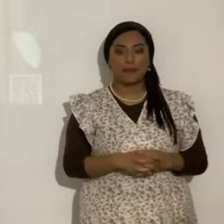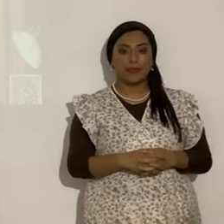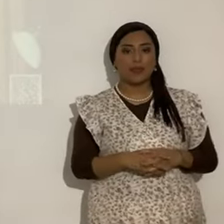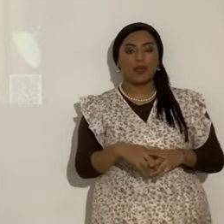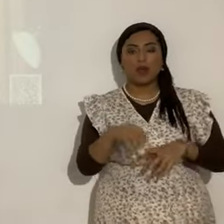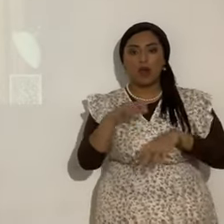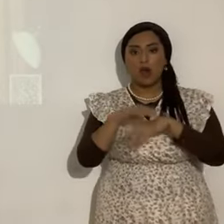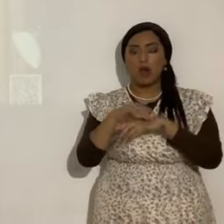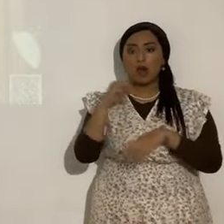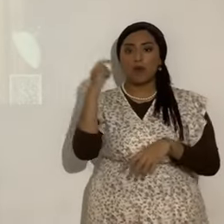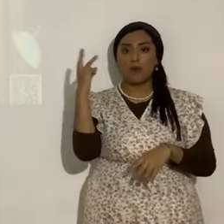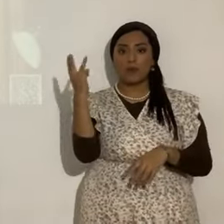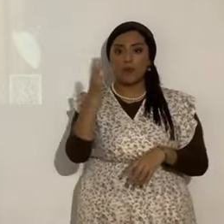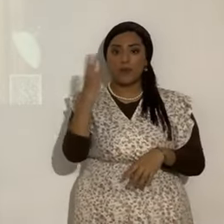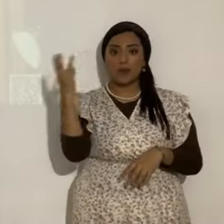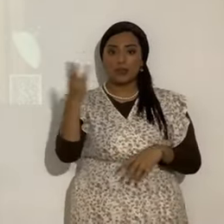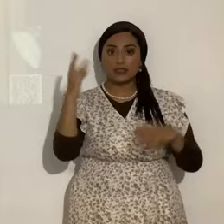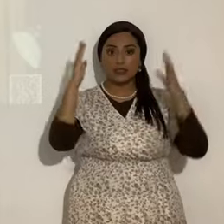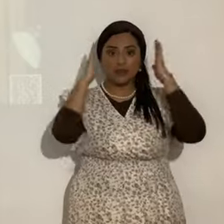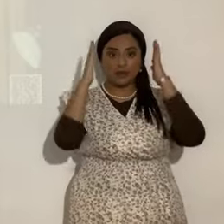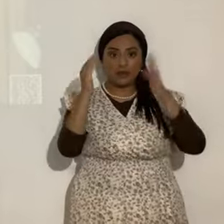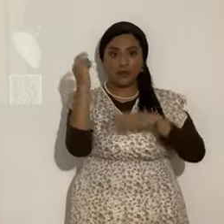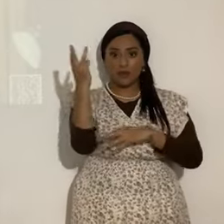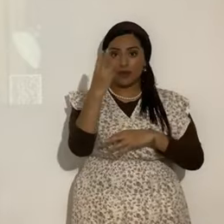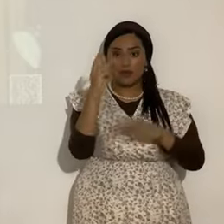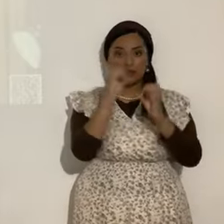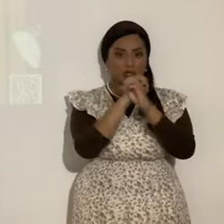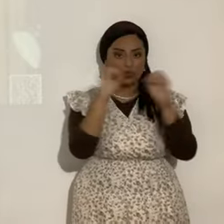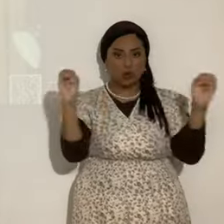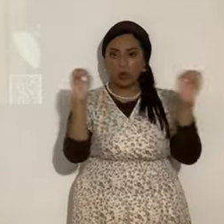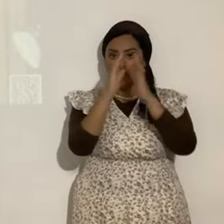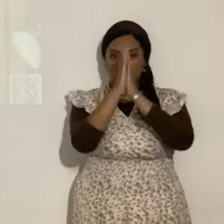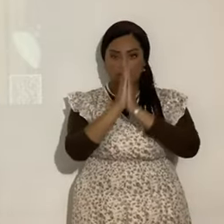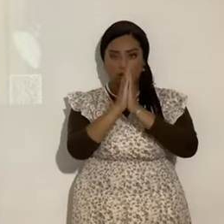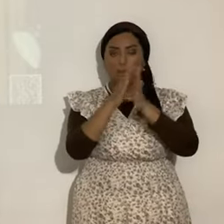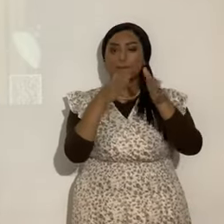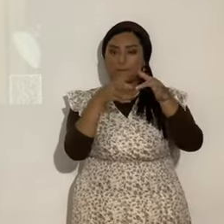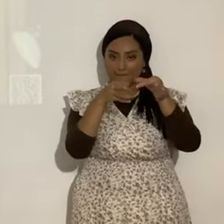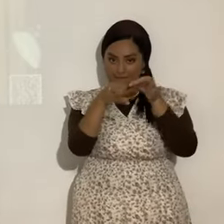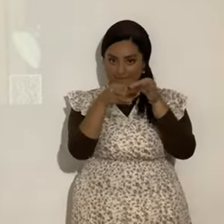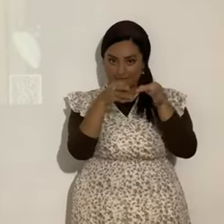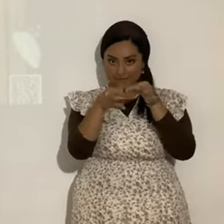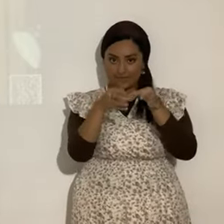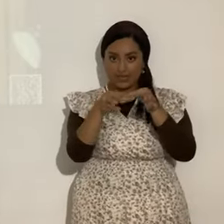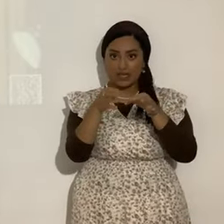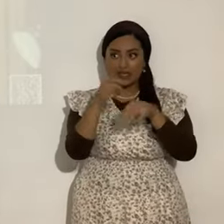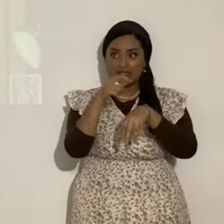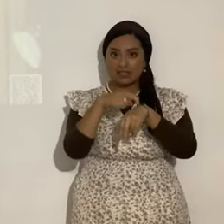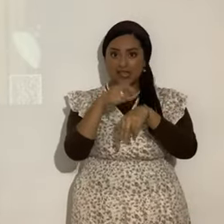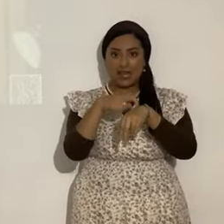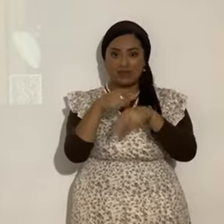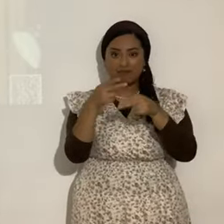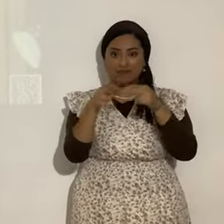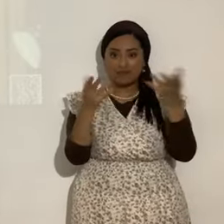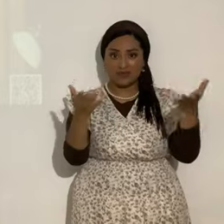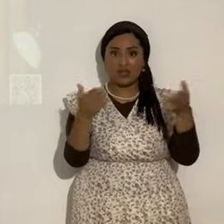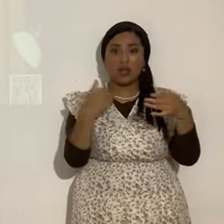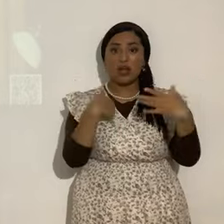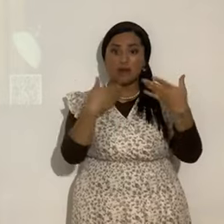miércoles, atención, el día miércoles no va haber oración. Les explico. El tiempo ya es muy corto. Entonces, yo les propongo